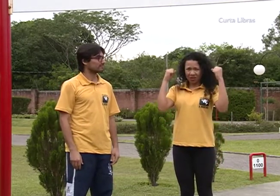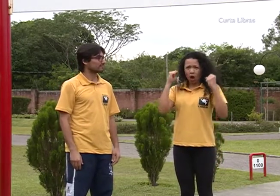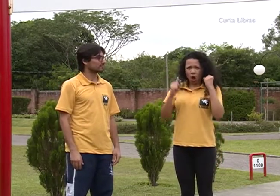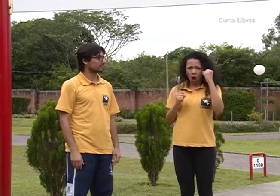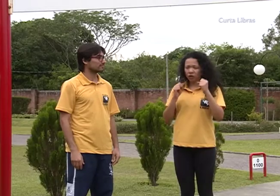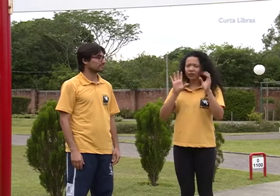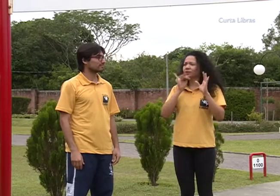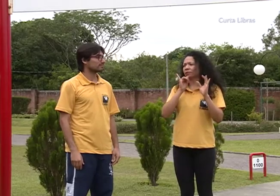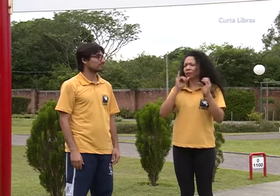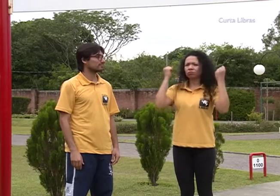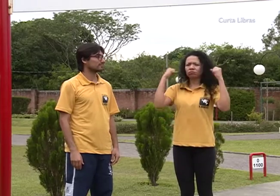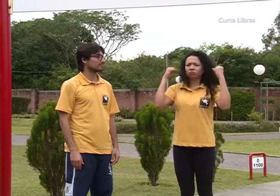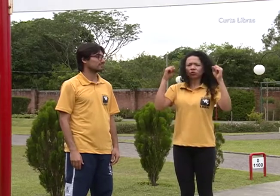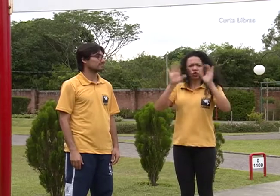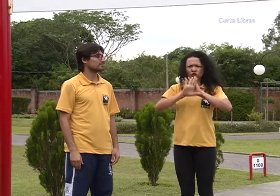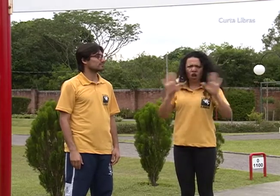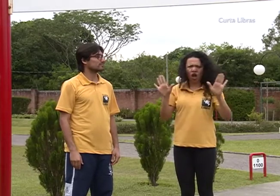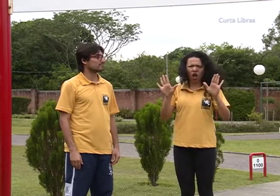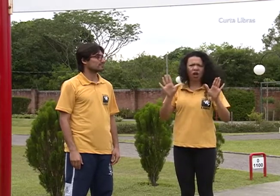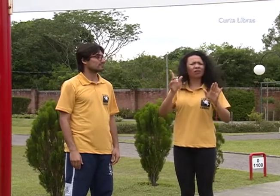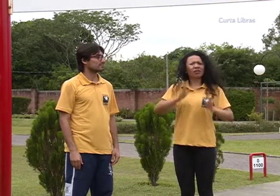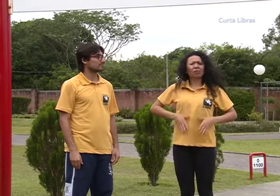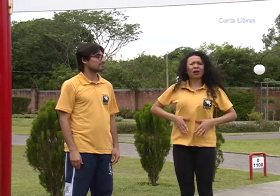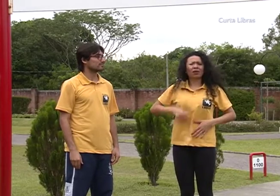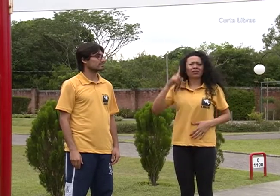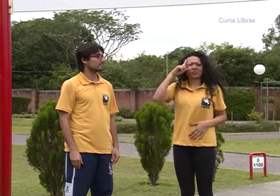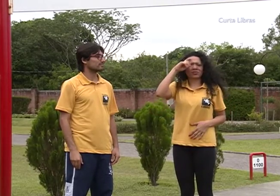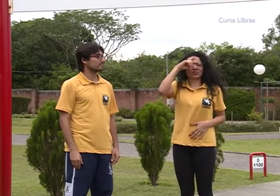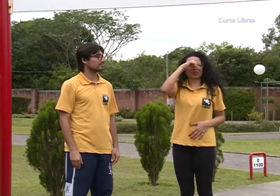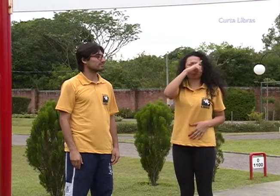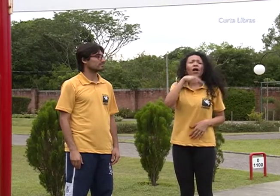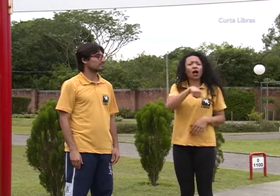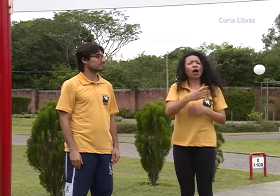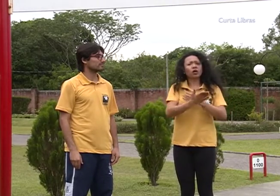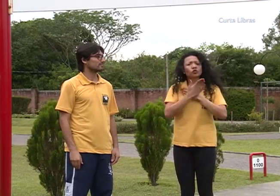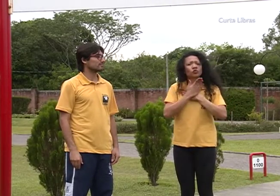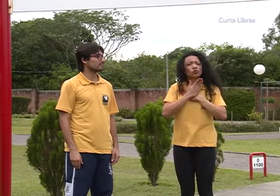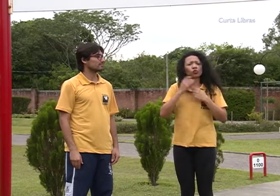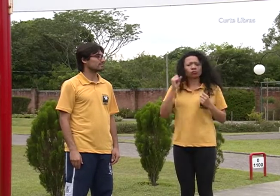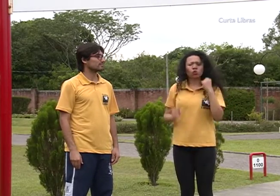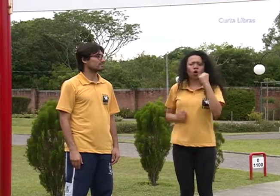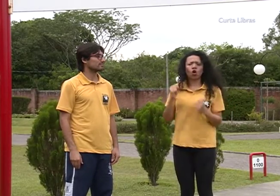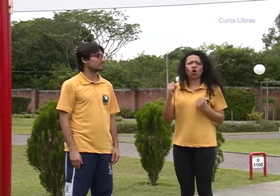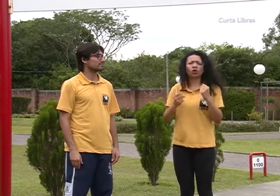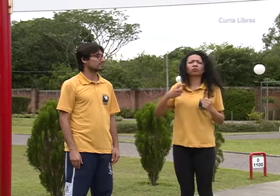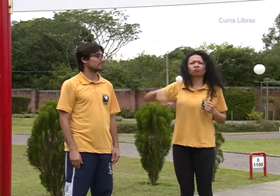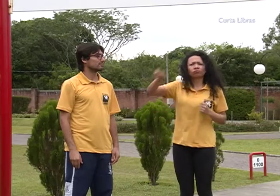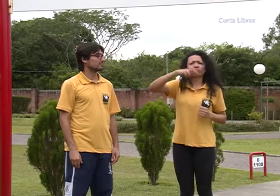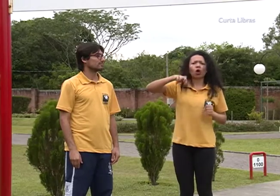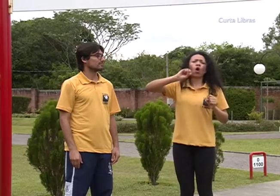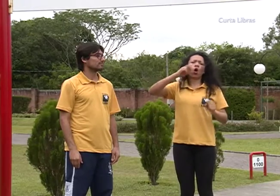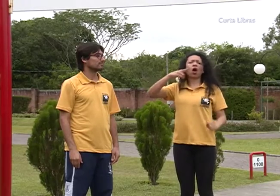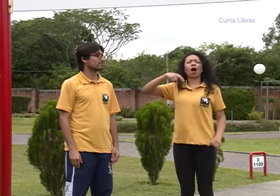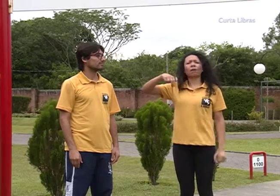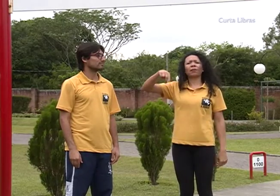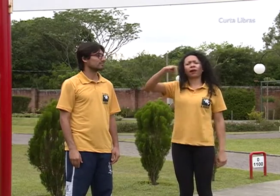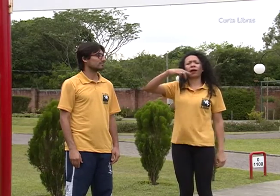atividades físicas não são eficazes para perder a gordura localizada no abdômen. Assim, a corrida ou a